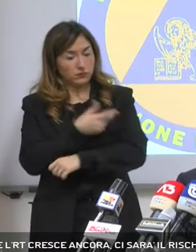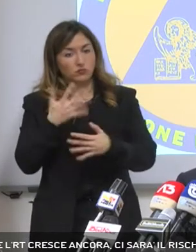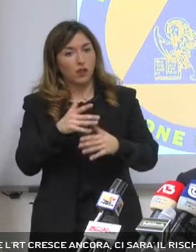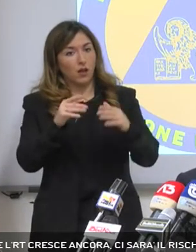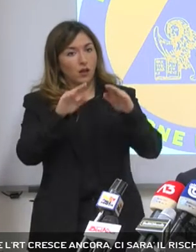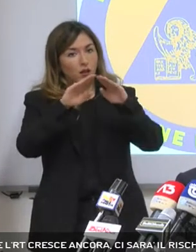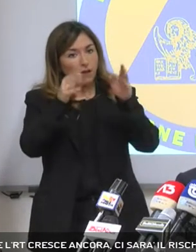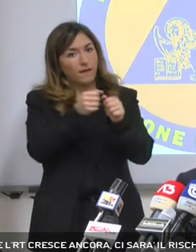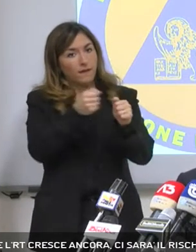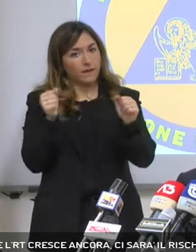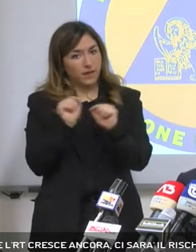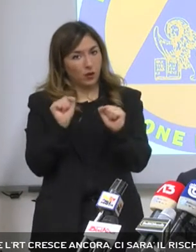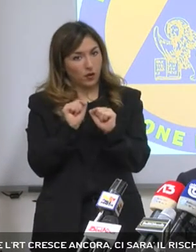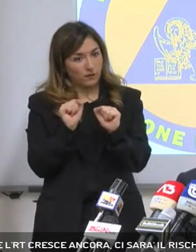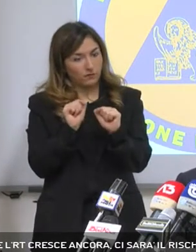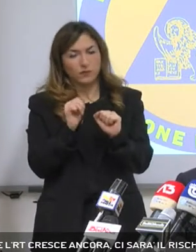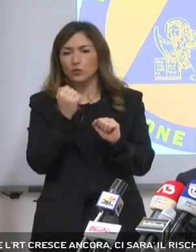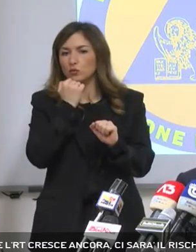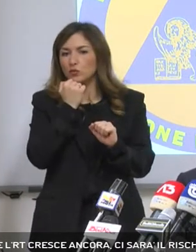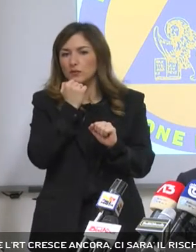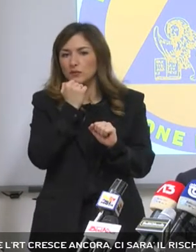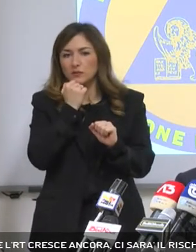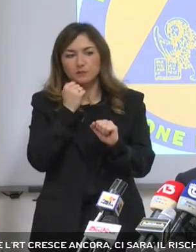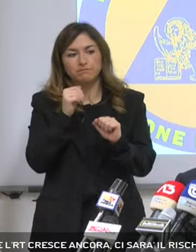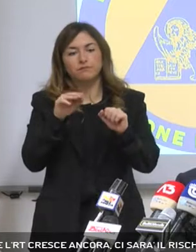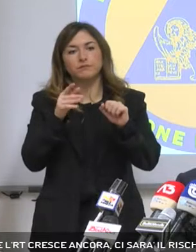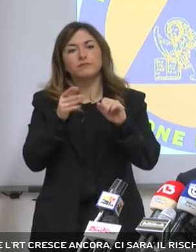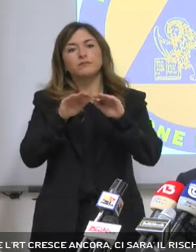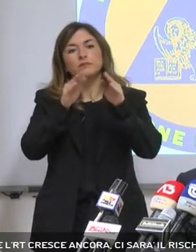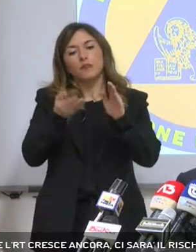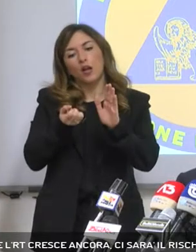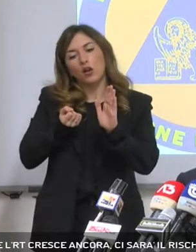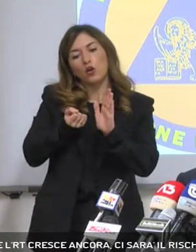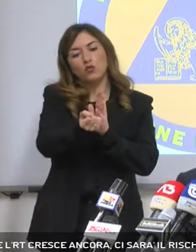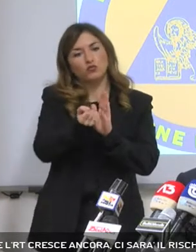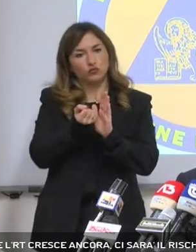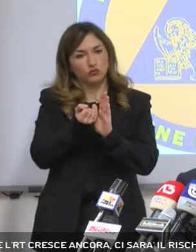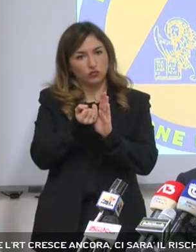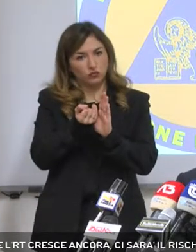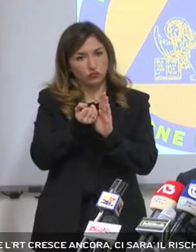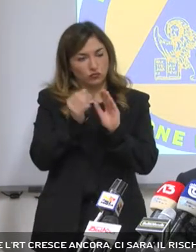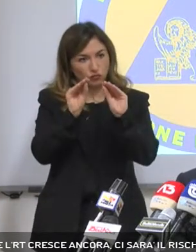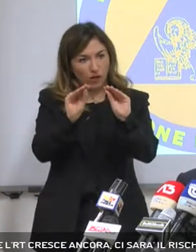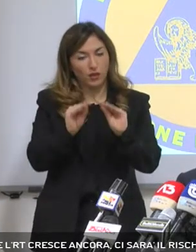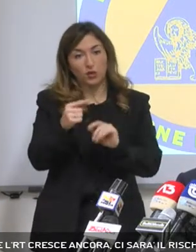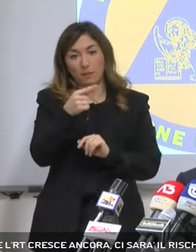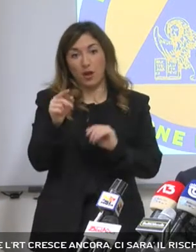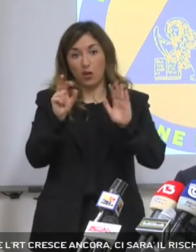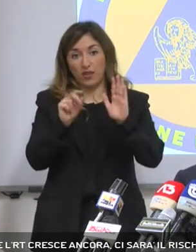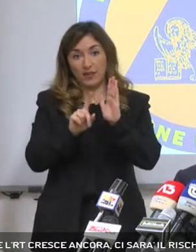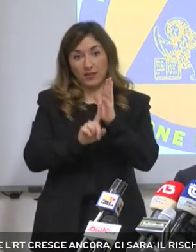frigoriferi, i congelatori, quelli da meno 80 li abbiamo già comprati,